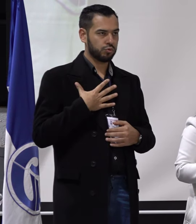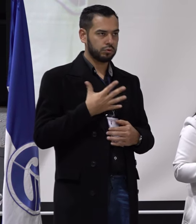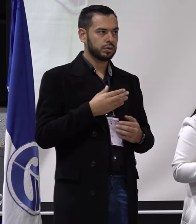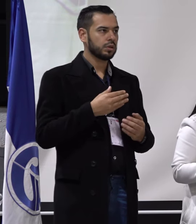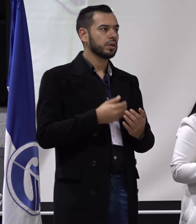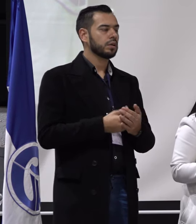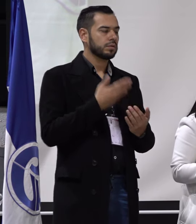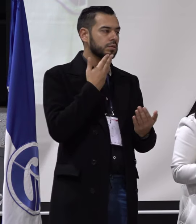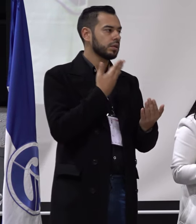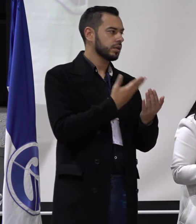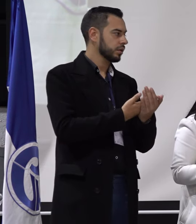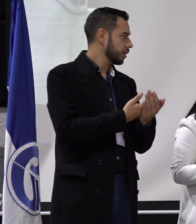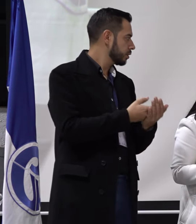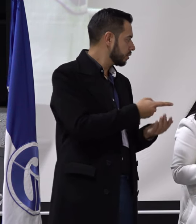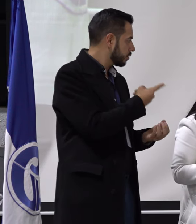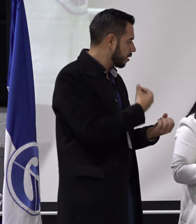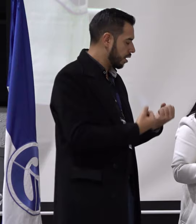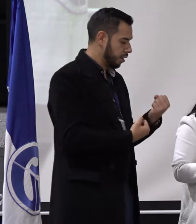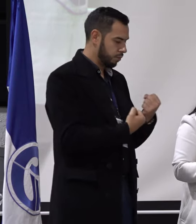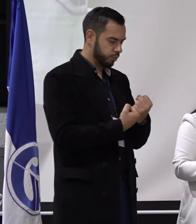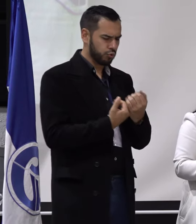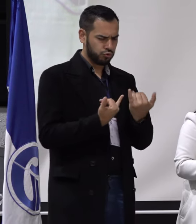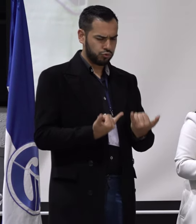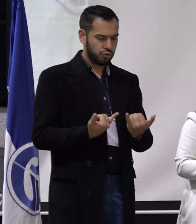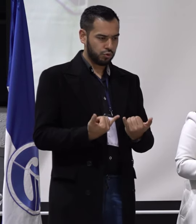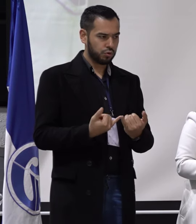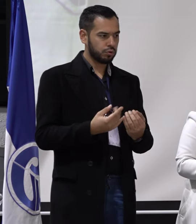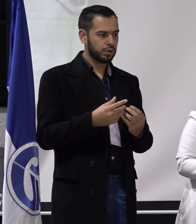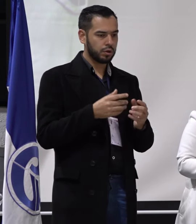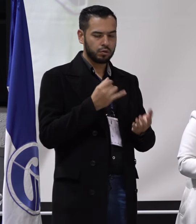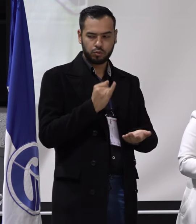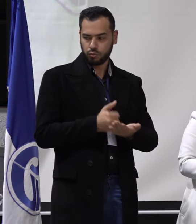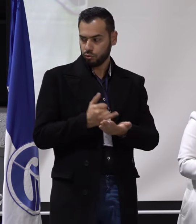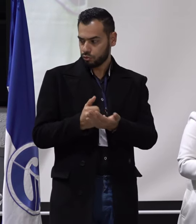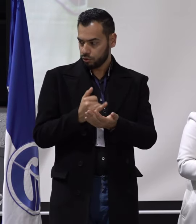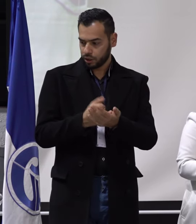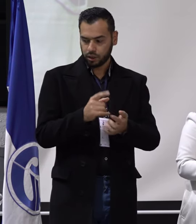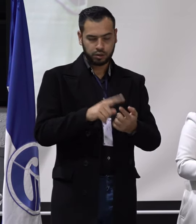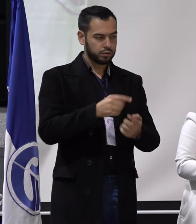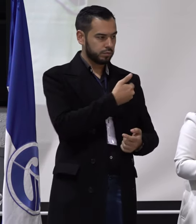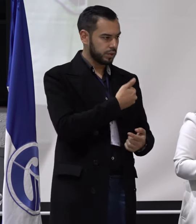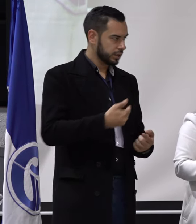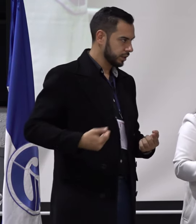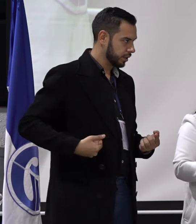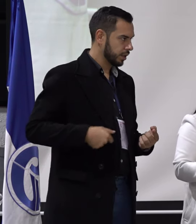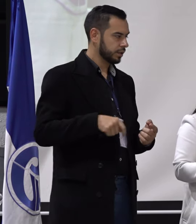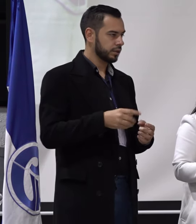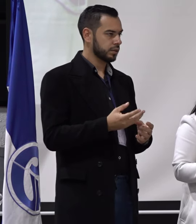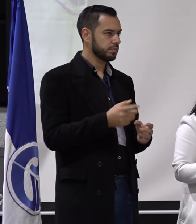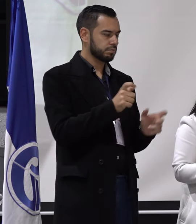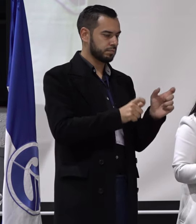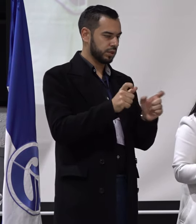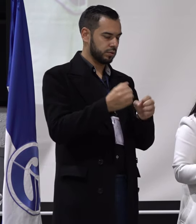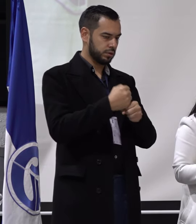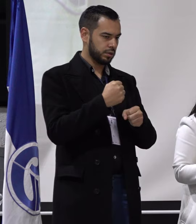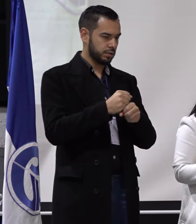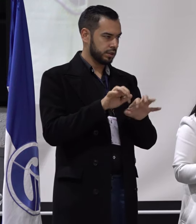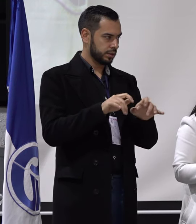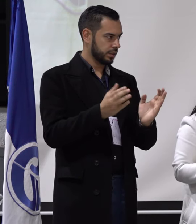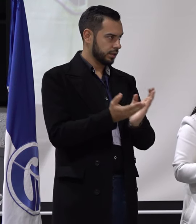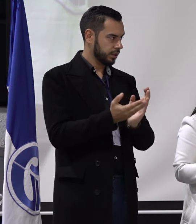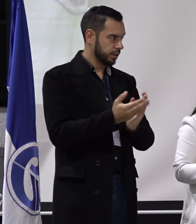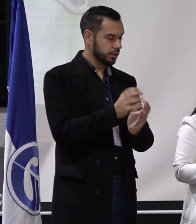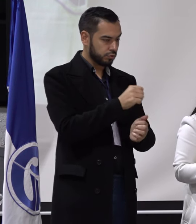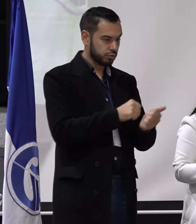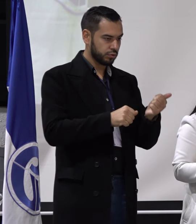habernos dado las gracias en acompañarnos el día de hoy, a los jurados, a los presidentes, a los integrantes de la Secretaría, a la Subdirección de